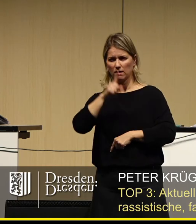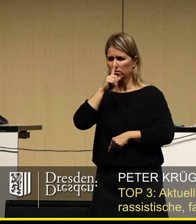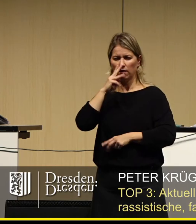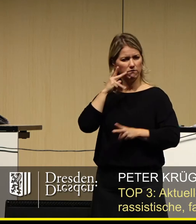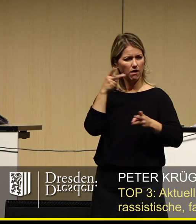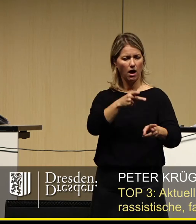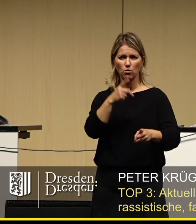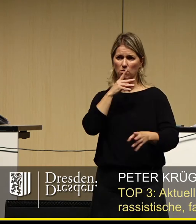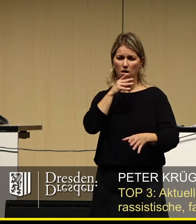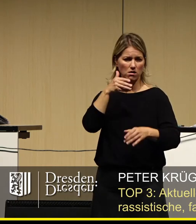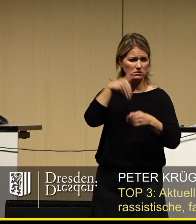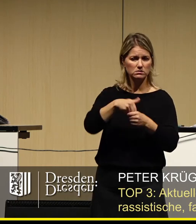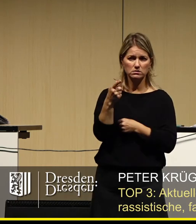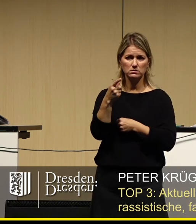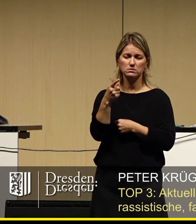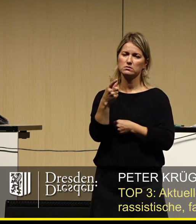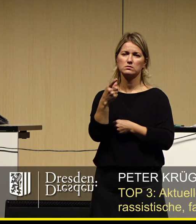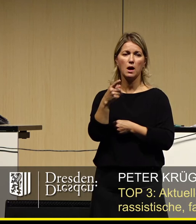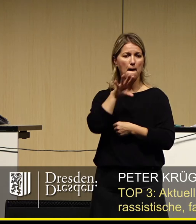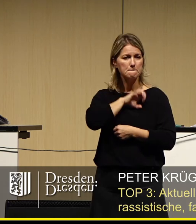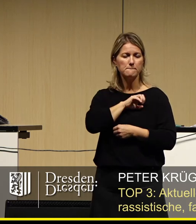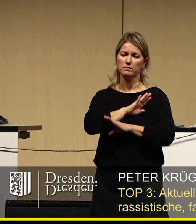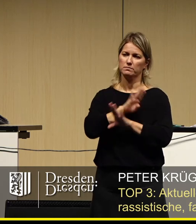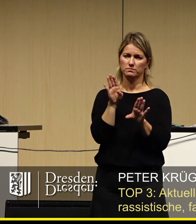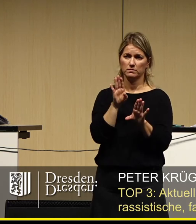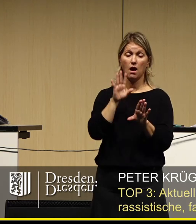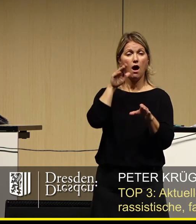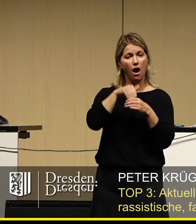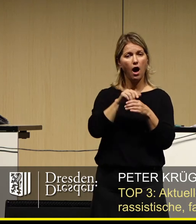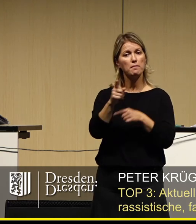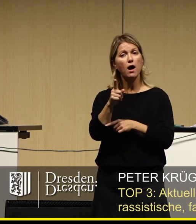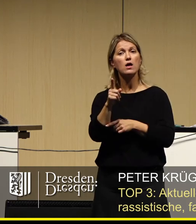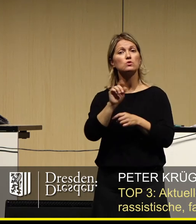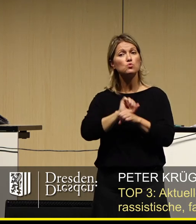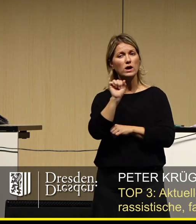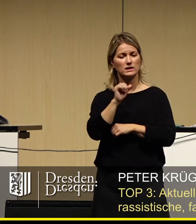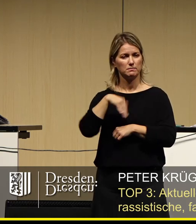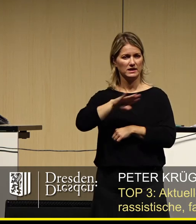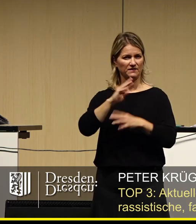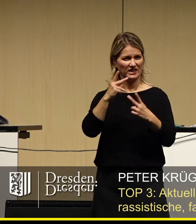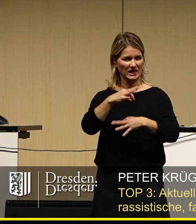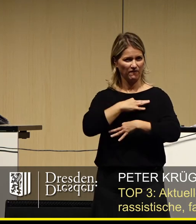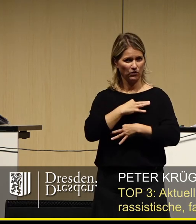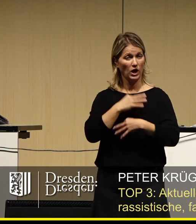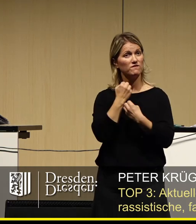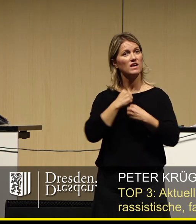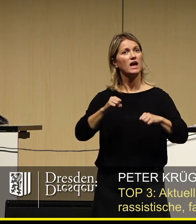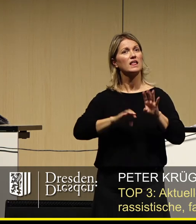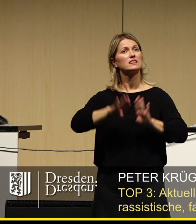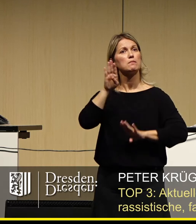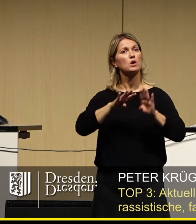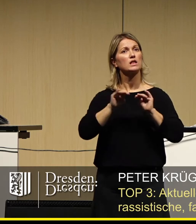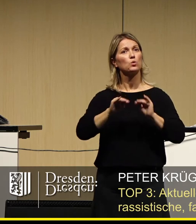unbeantwortet bleiben. Aber gerade da Meinungs- und Versammlungsfreiheit so elementare Bestandteile der freiheitlich-demokratischen